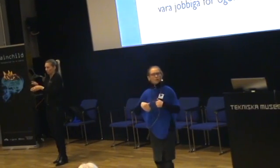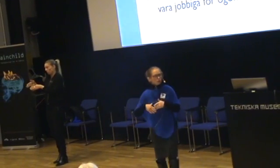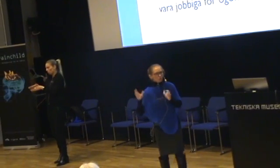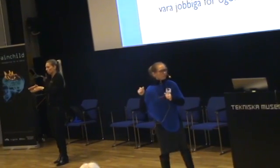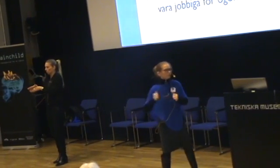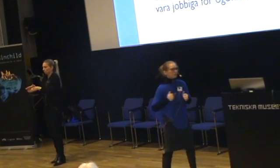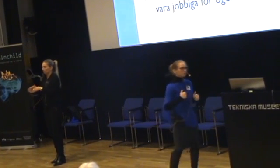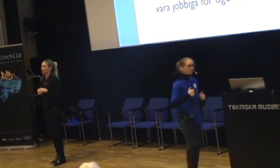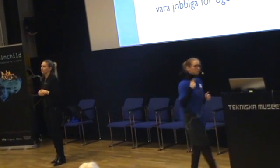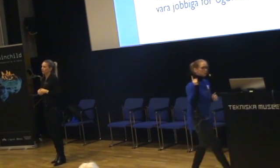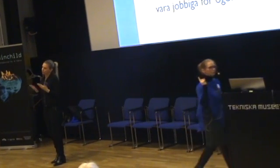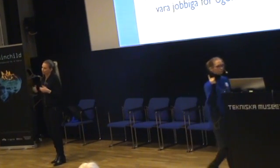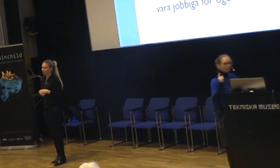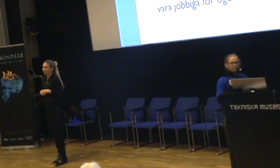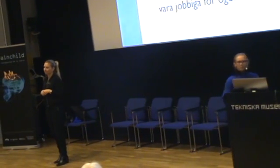Ja.